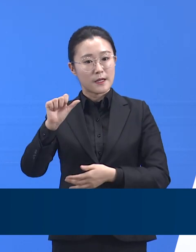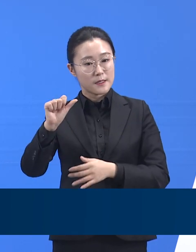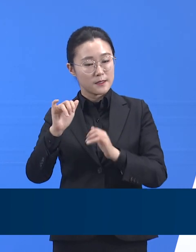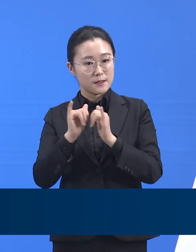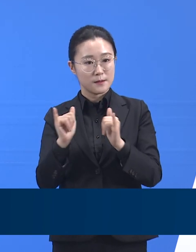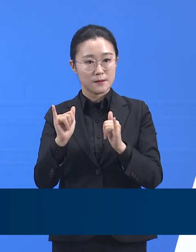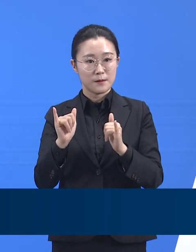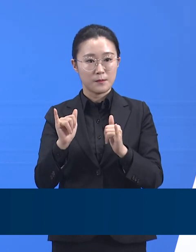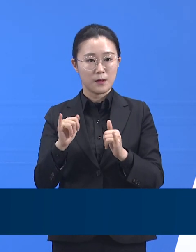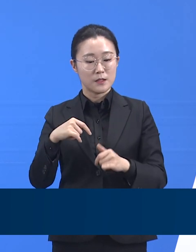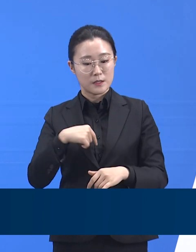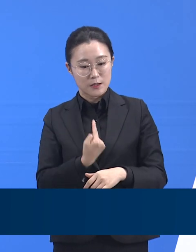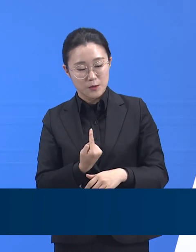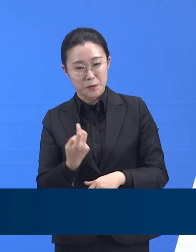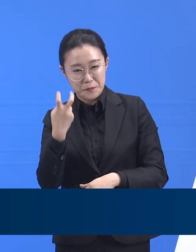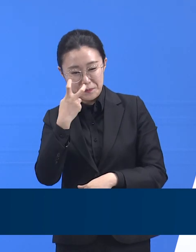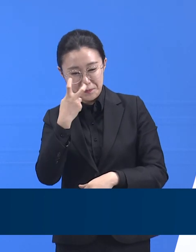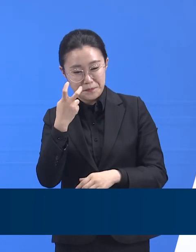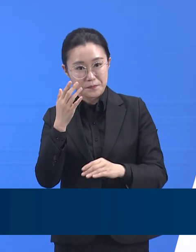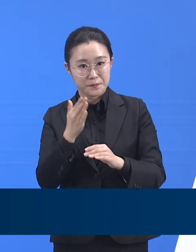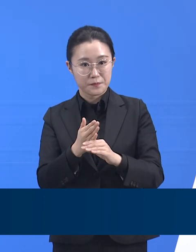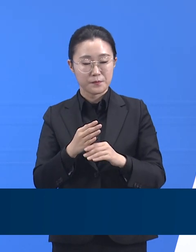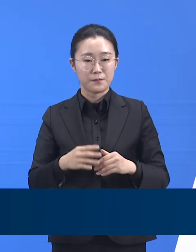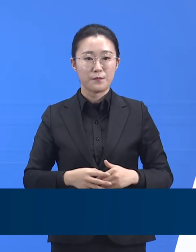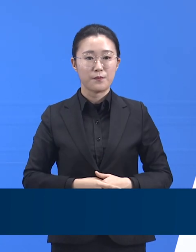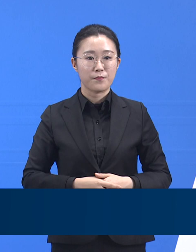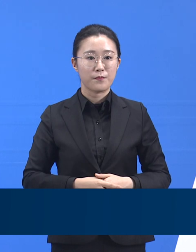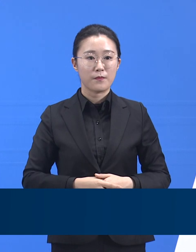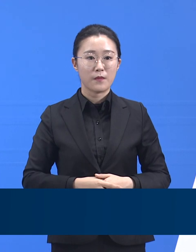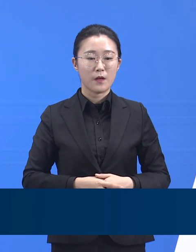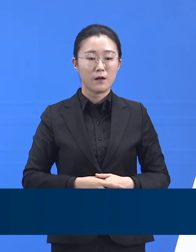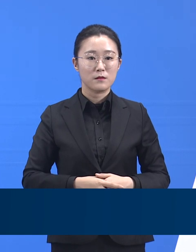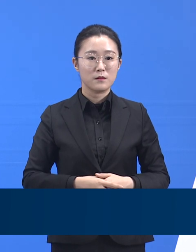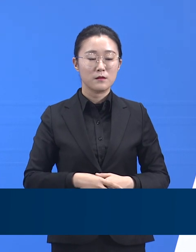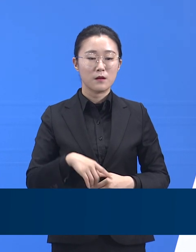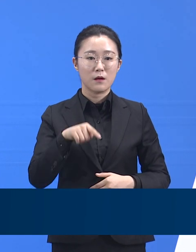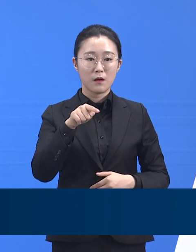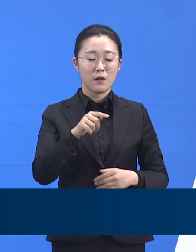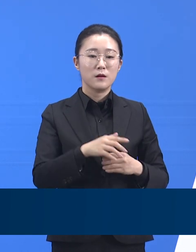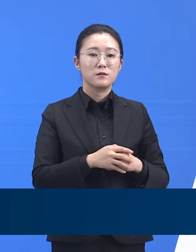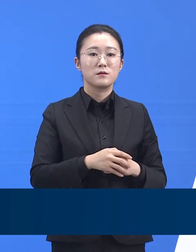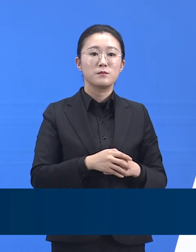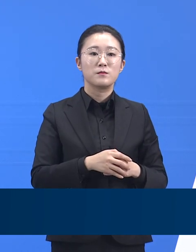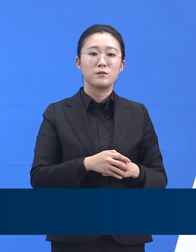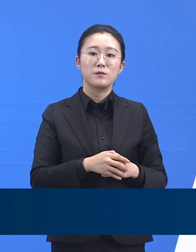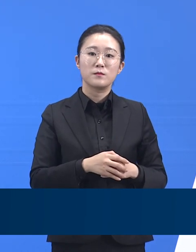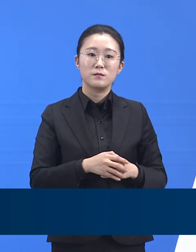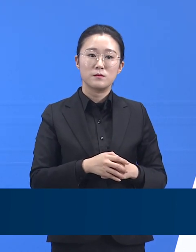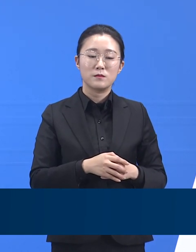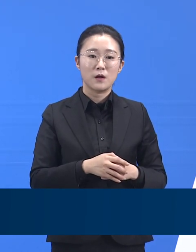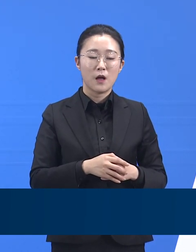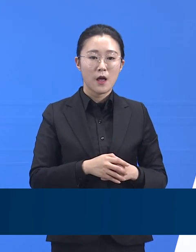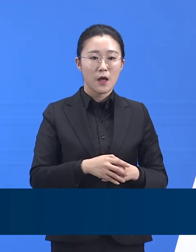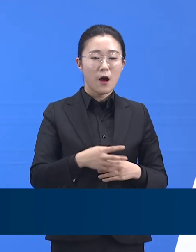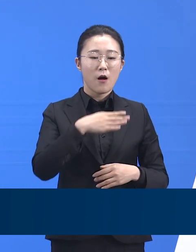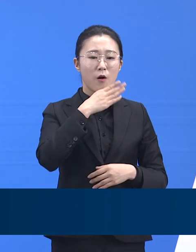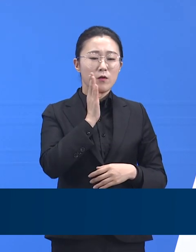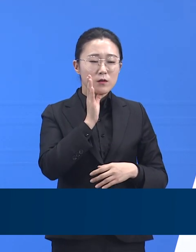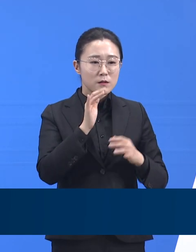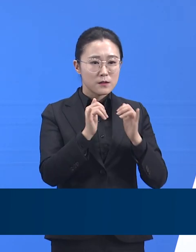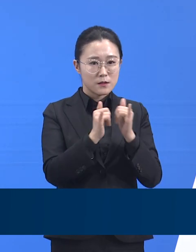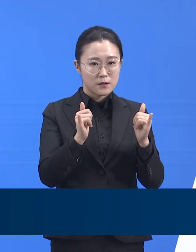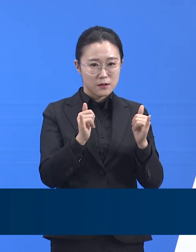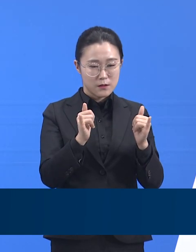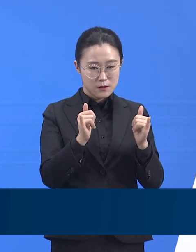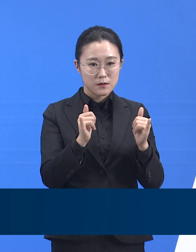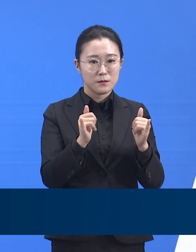노인들을 대상으로 하는 프로그램을 운영하고 있는 곳이고 자택까지 차량 픽업 서비스를 제공하고 있던 만큼